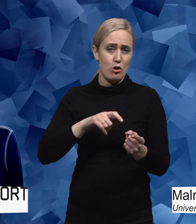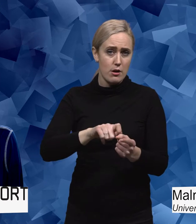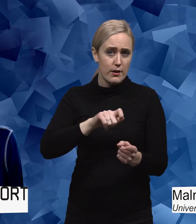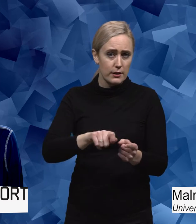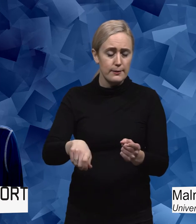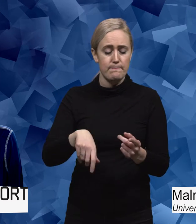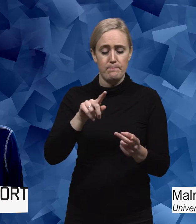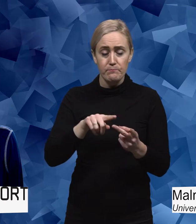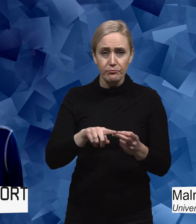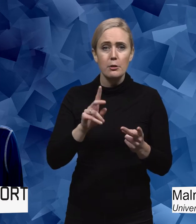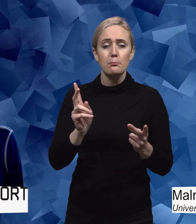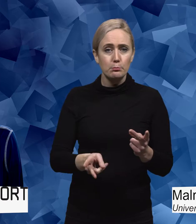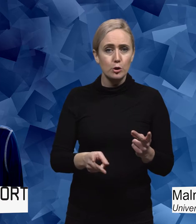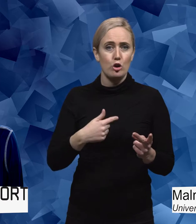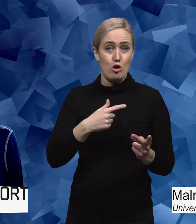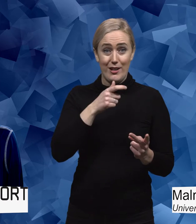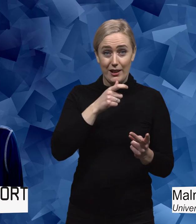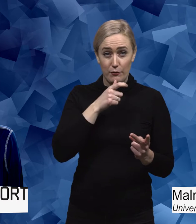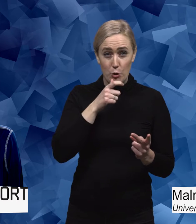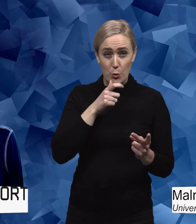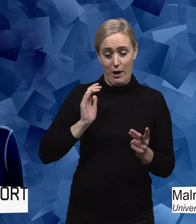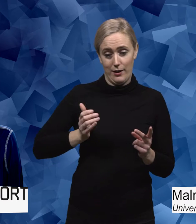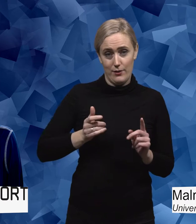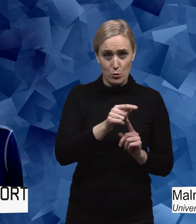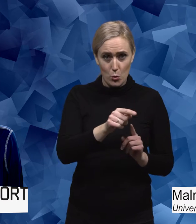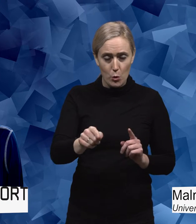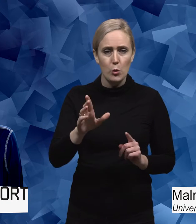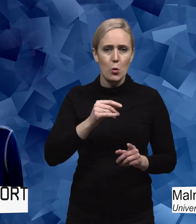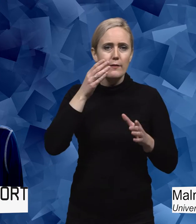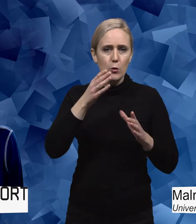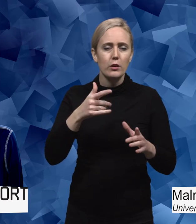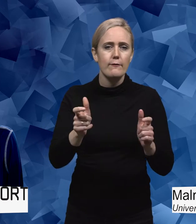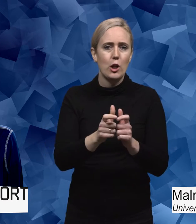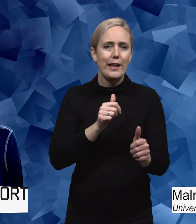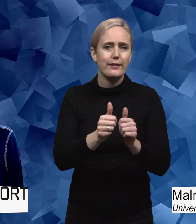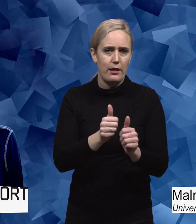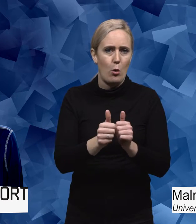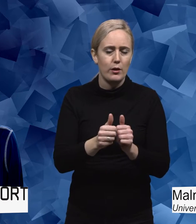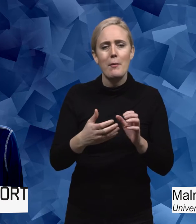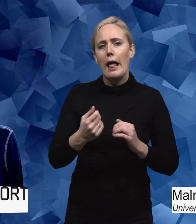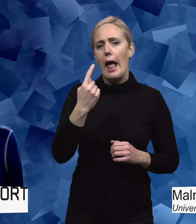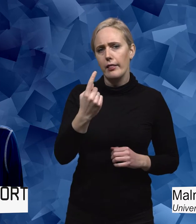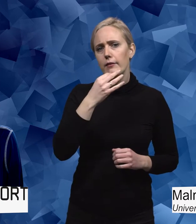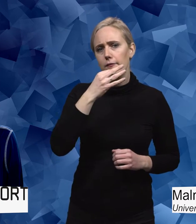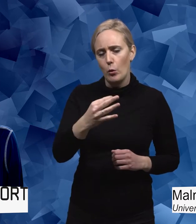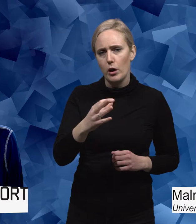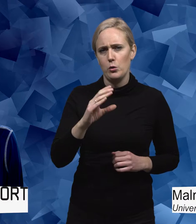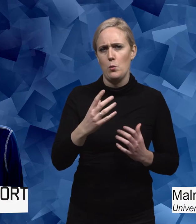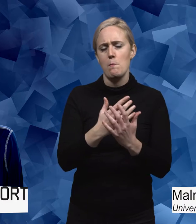Men sen var det också så att jag intervjuade dem och fokus låg på föreningsidrotten. Men det var en fråga där många blev väldigt